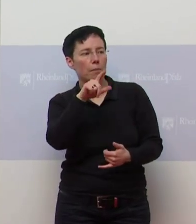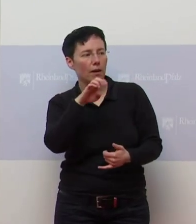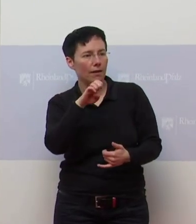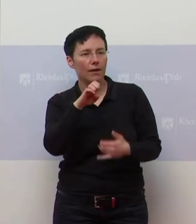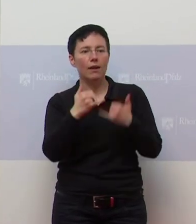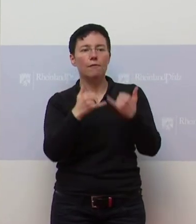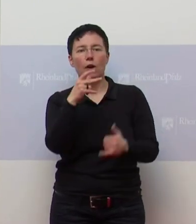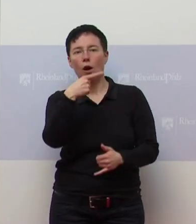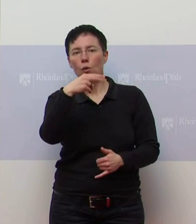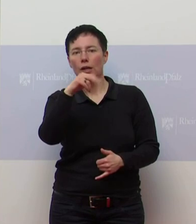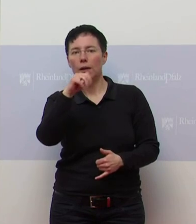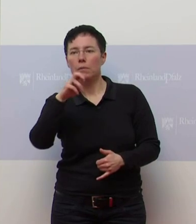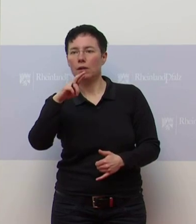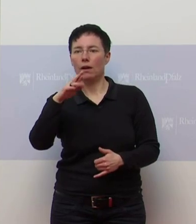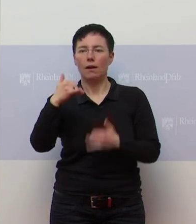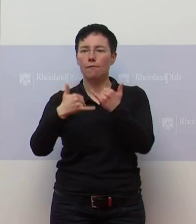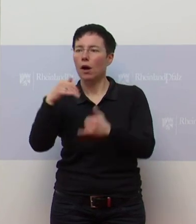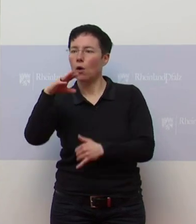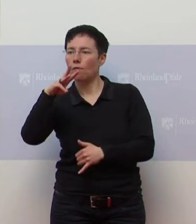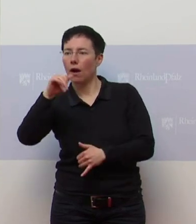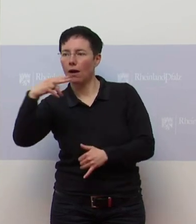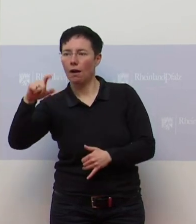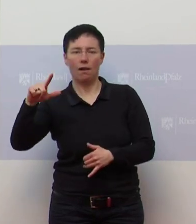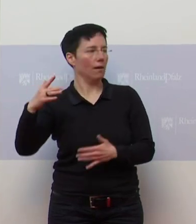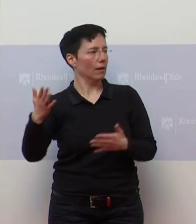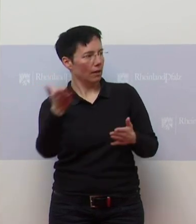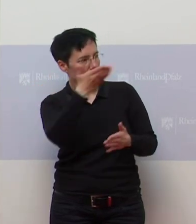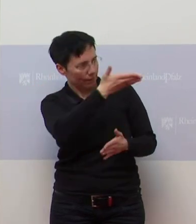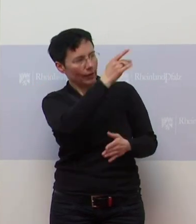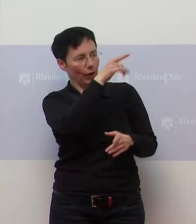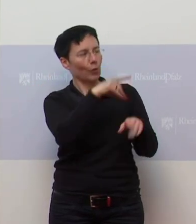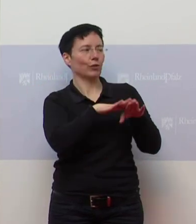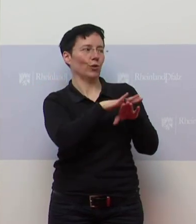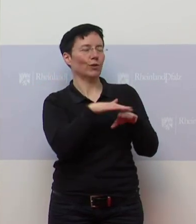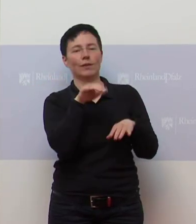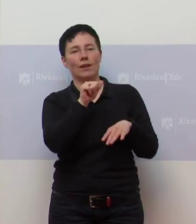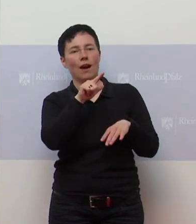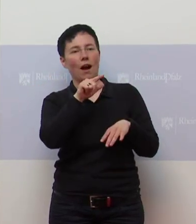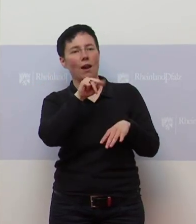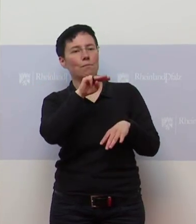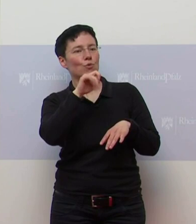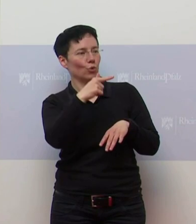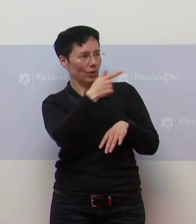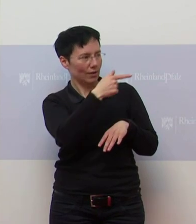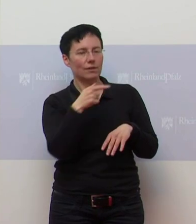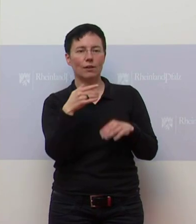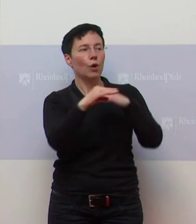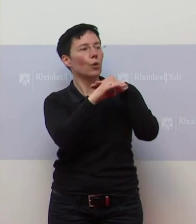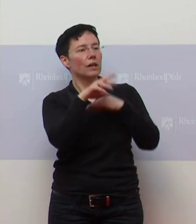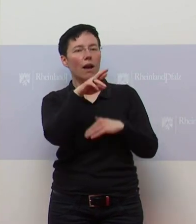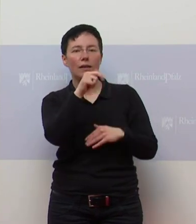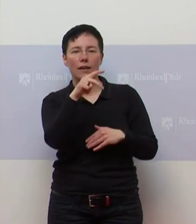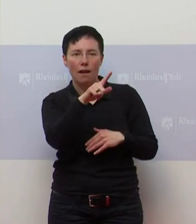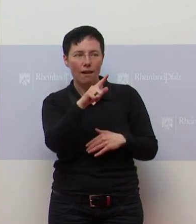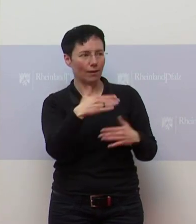Dagmar Grimminger, Johanna Wahl. Genau, Entschuldigung, genau. Almut, ein Kollege von RTL. Da würde ich